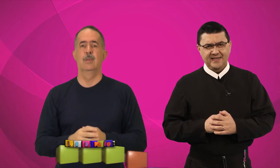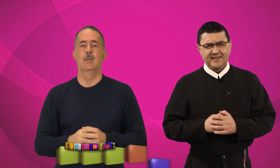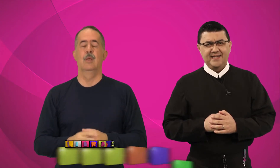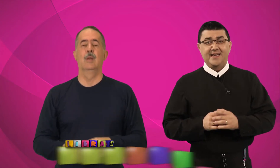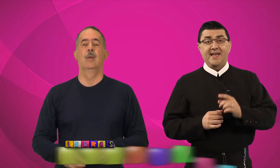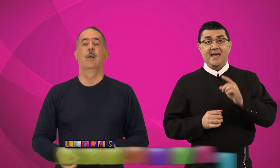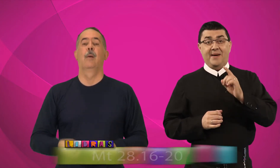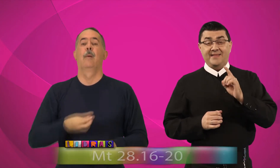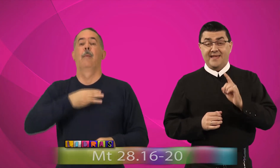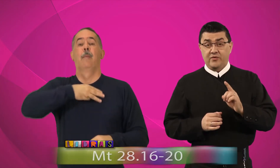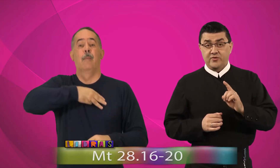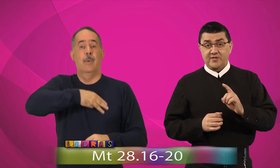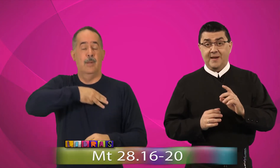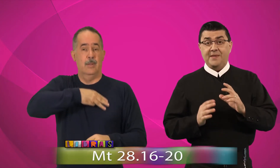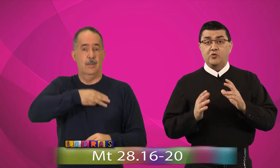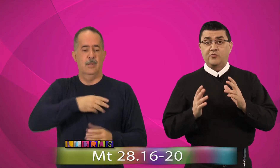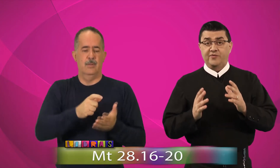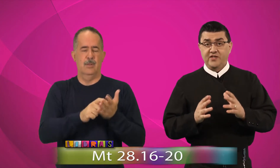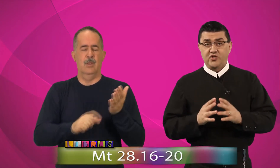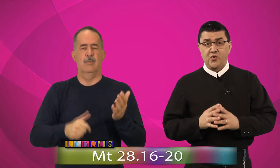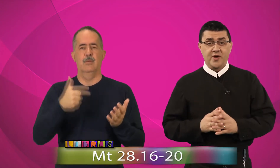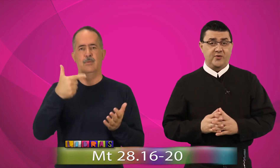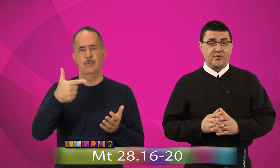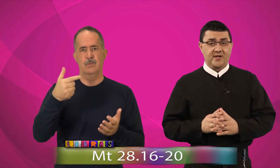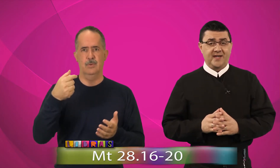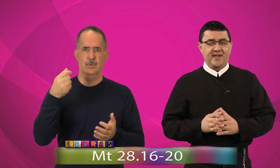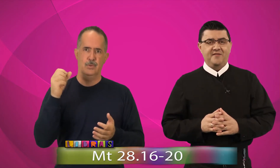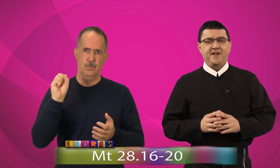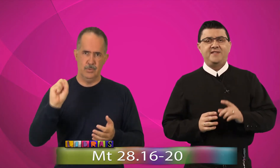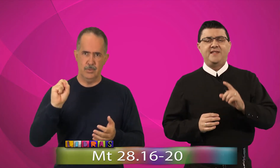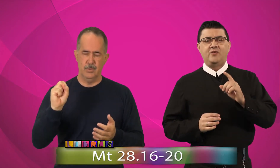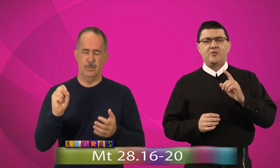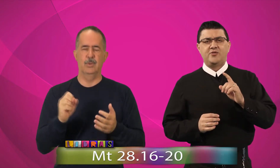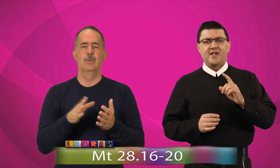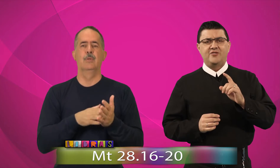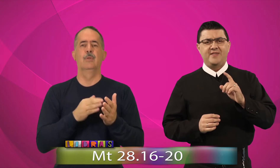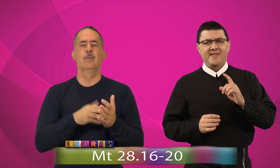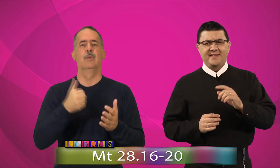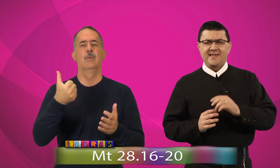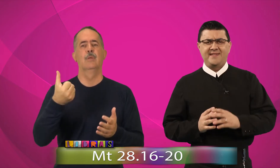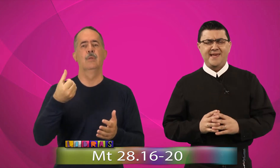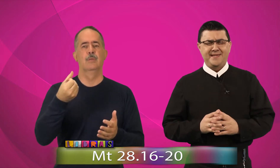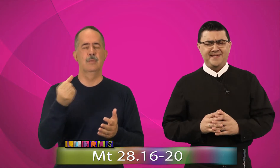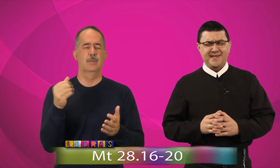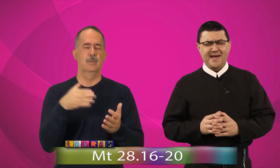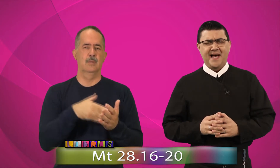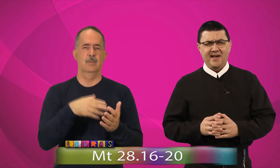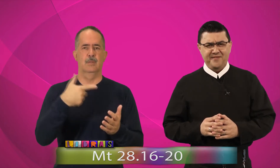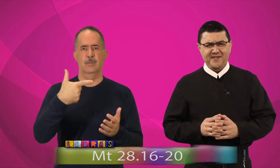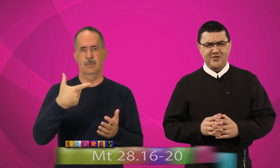é Mateus capítulo 28, versículos de 16 a 20.